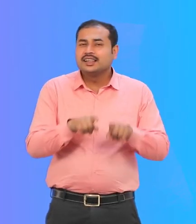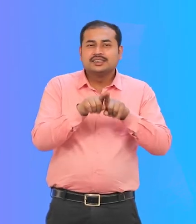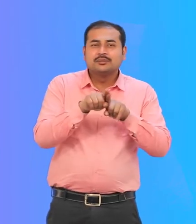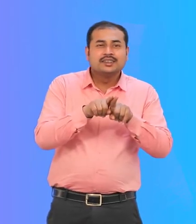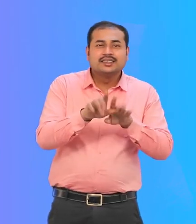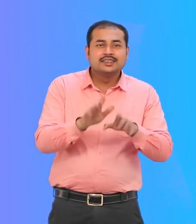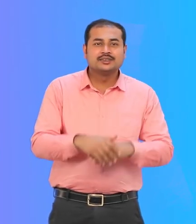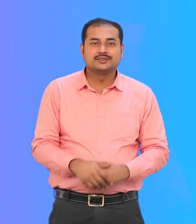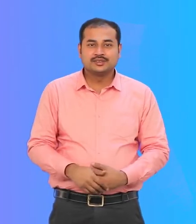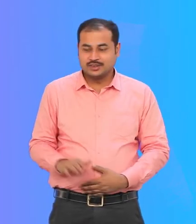जैसे यह रैंप